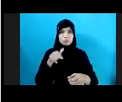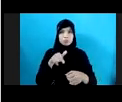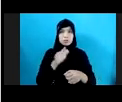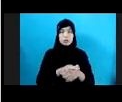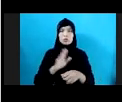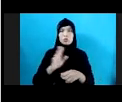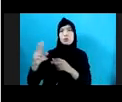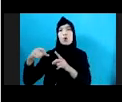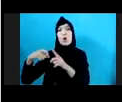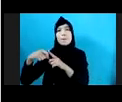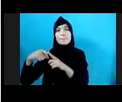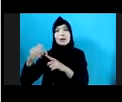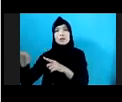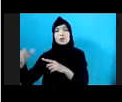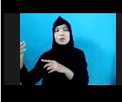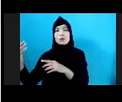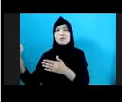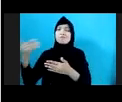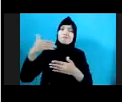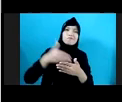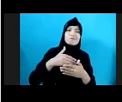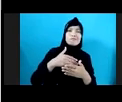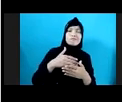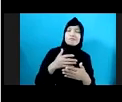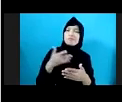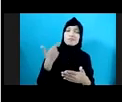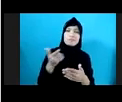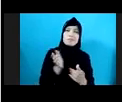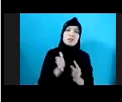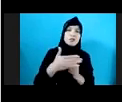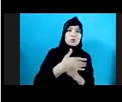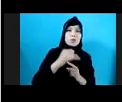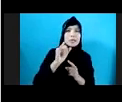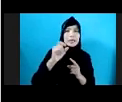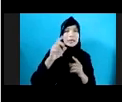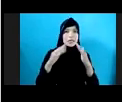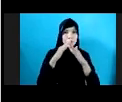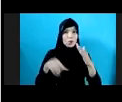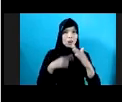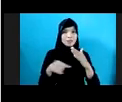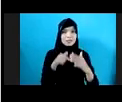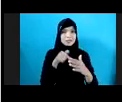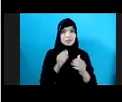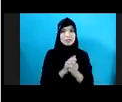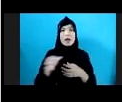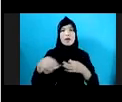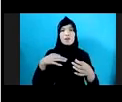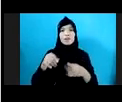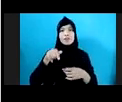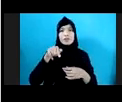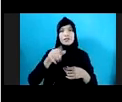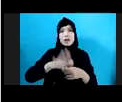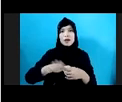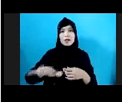Memastikan Terlindungi Saat Isoman Bahkan Anak-anak Terfasilitasi Terlindungi Apabila Mereka Mengalami